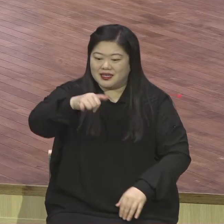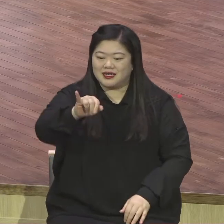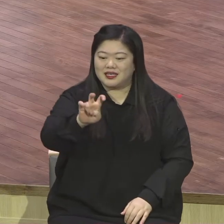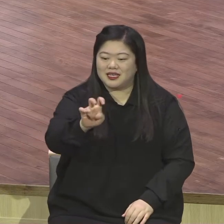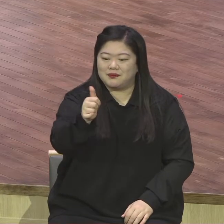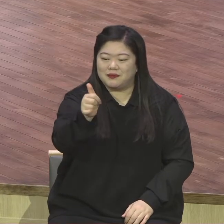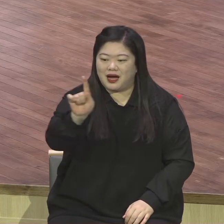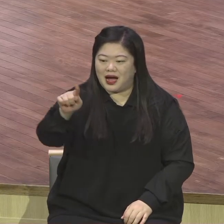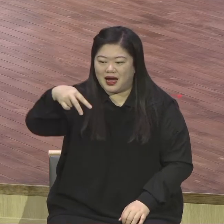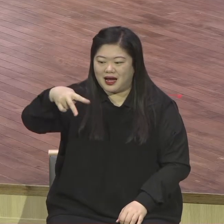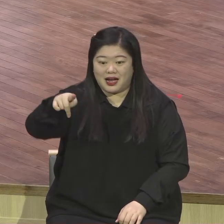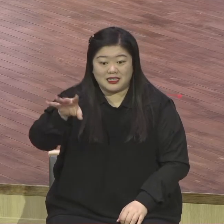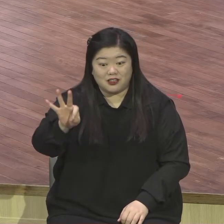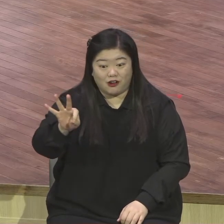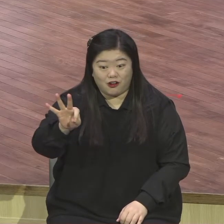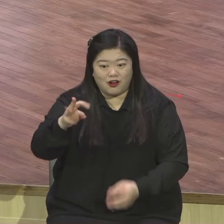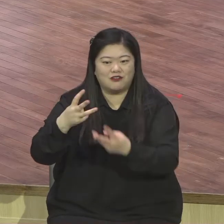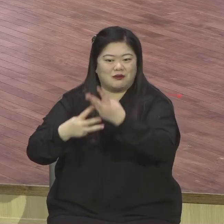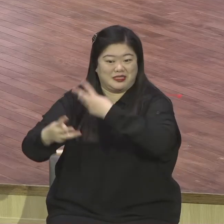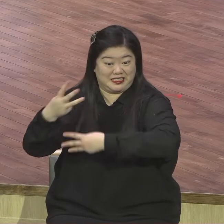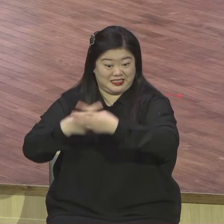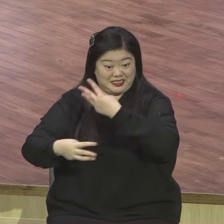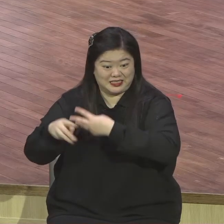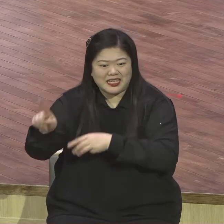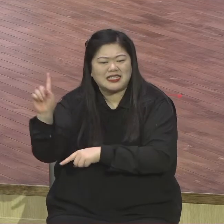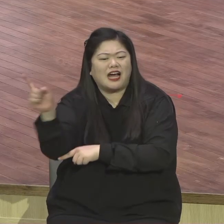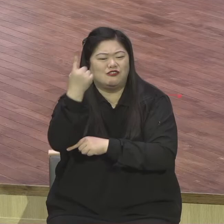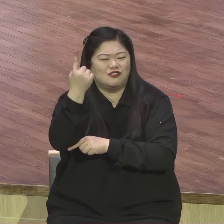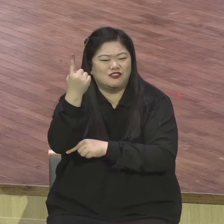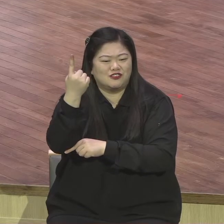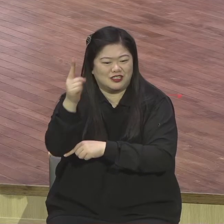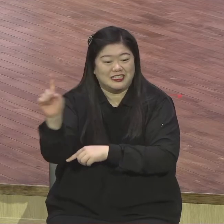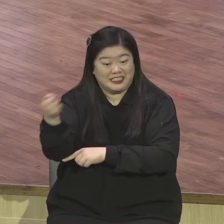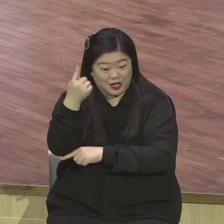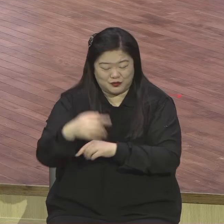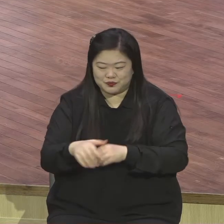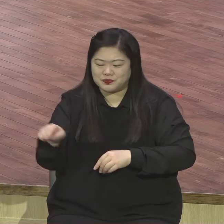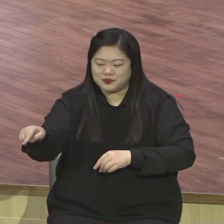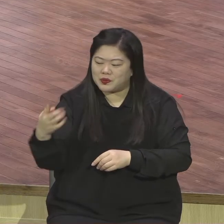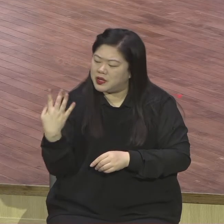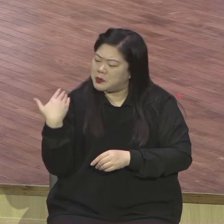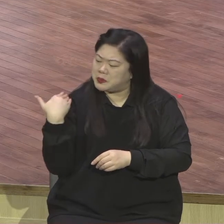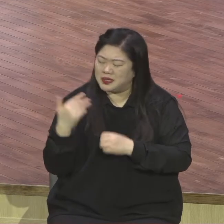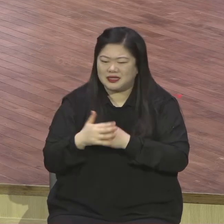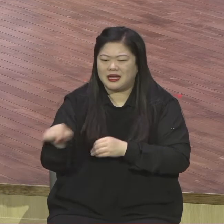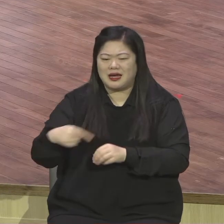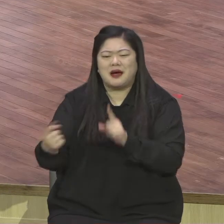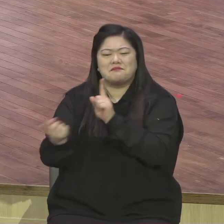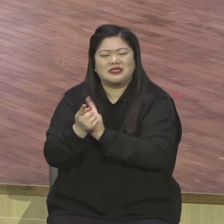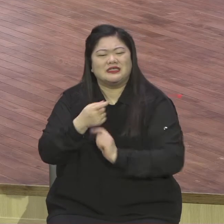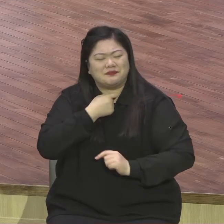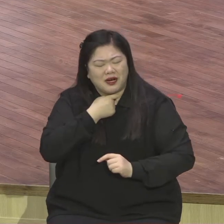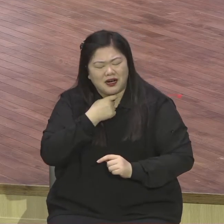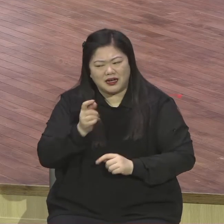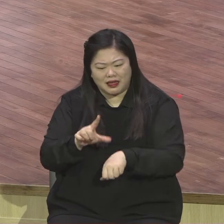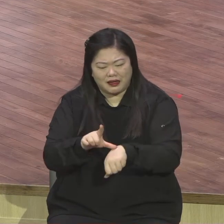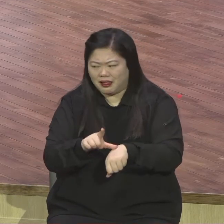추석전을 갔는데 내가 통화를 내가 만날 수 없으니까 시간이 다 그러니까